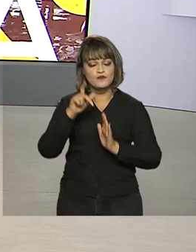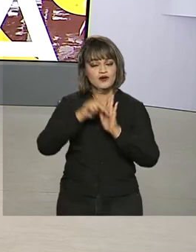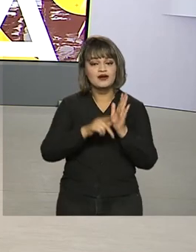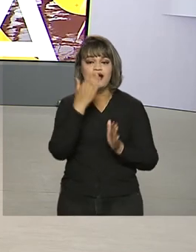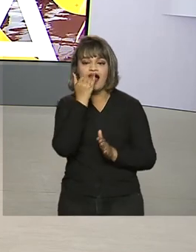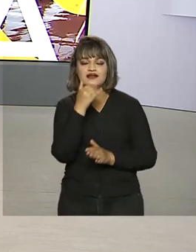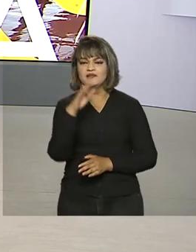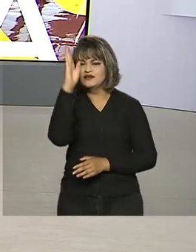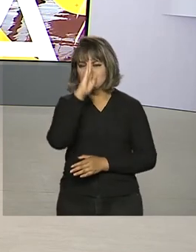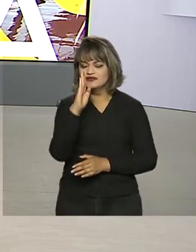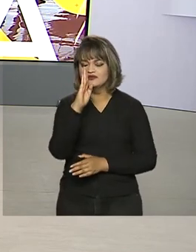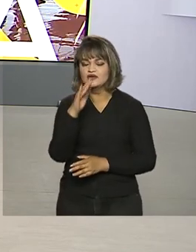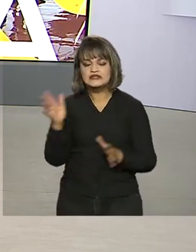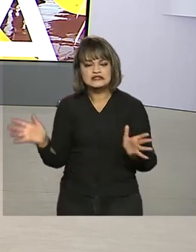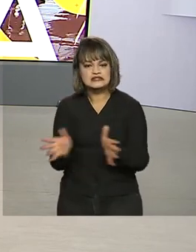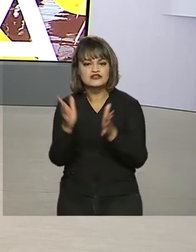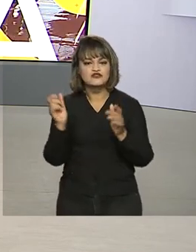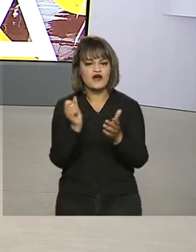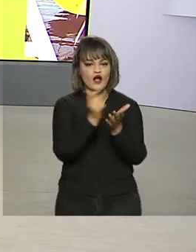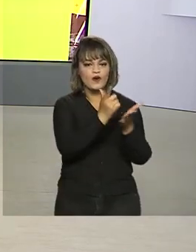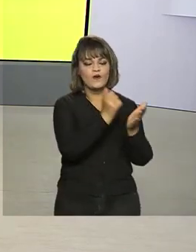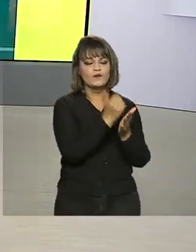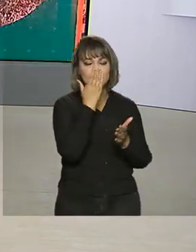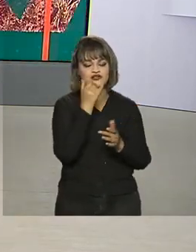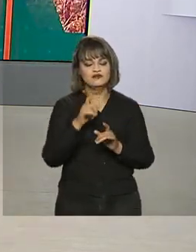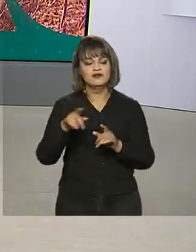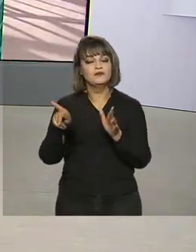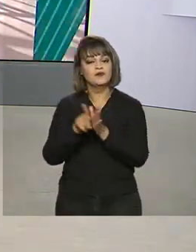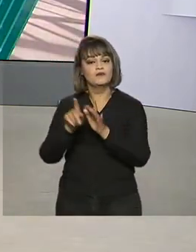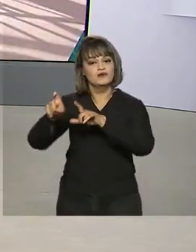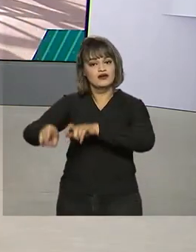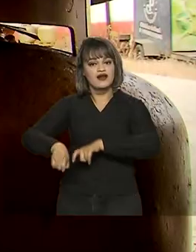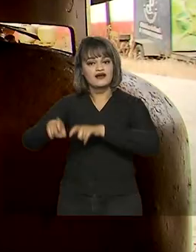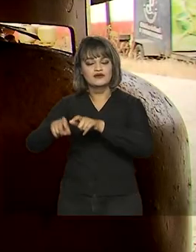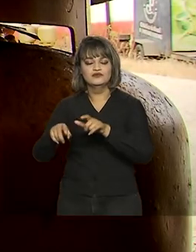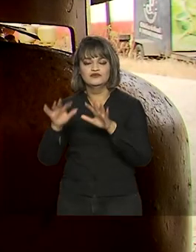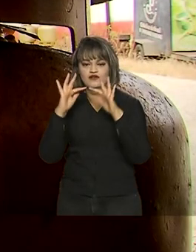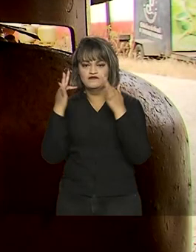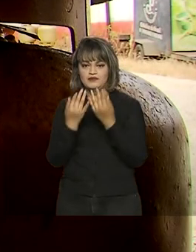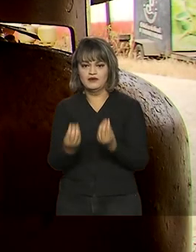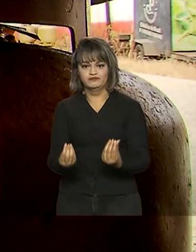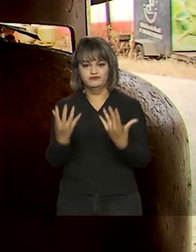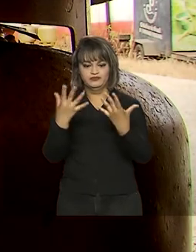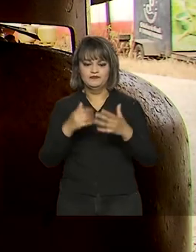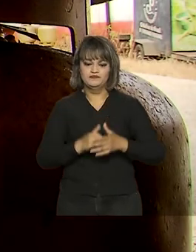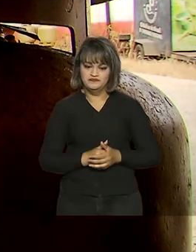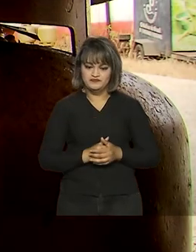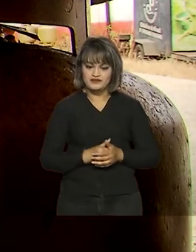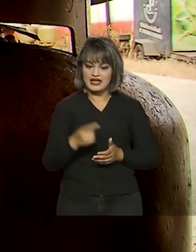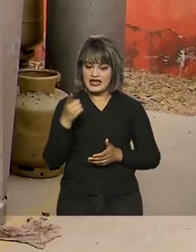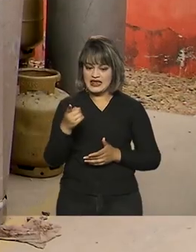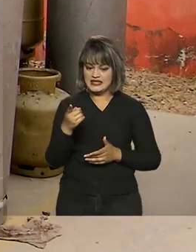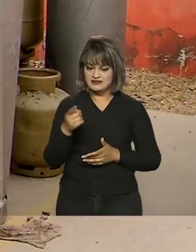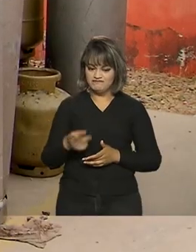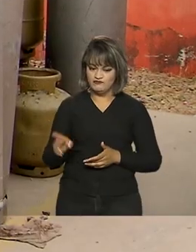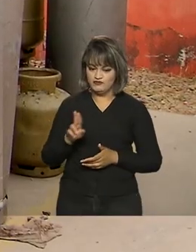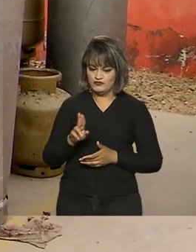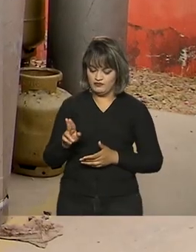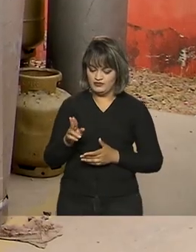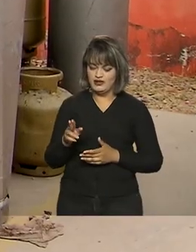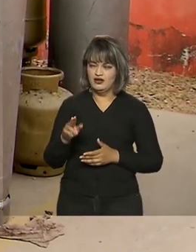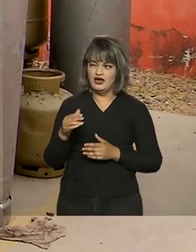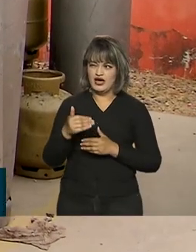vai incentivar a aquisição de alimentos que vêm da agricultura familiar. O auxílio gás será válido pelos